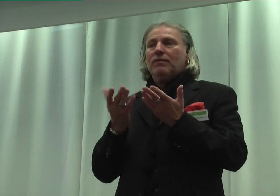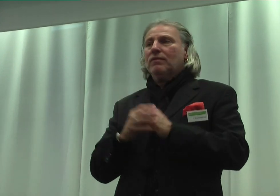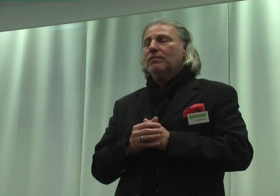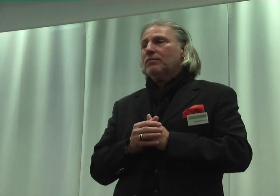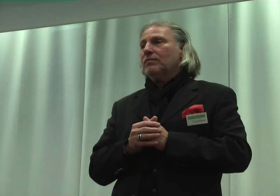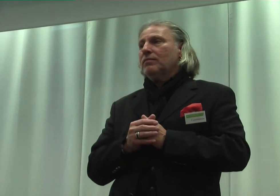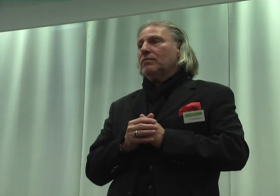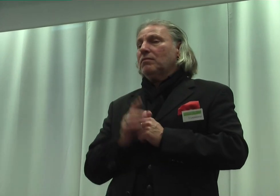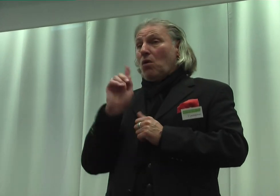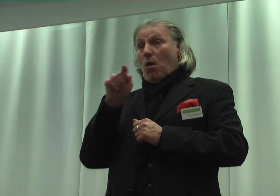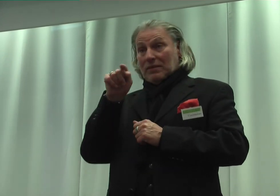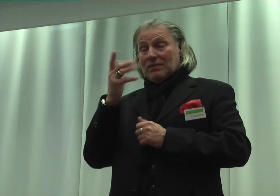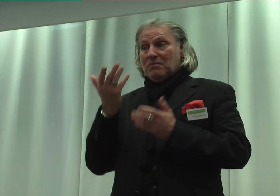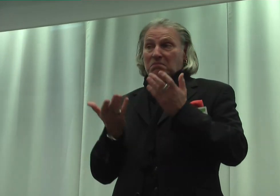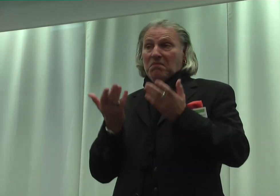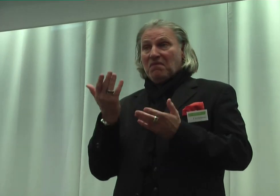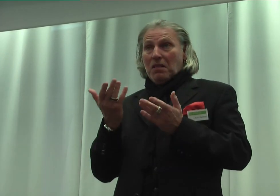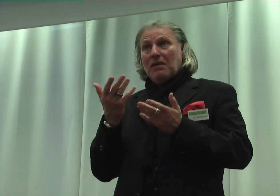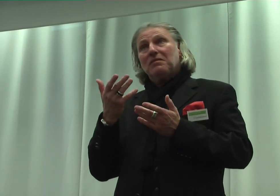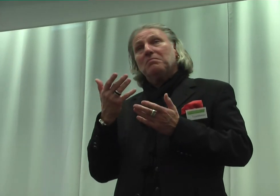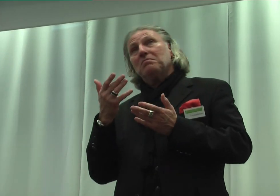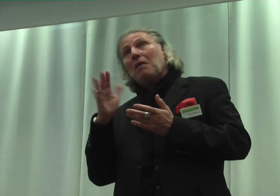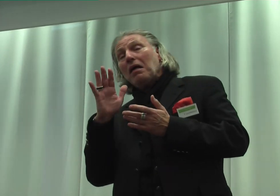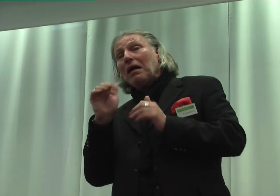vielleicht doch eher hilfreich ist.